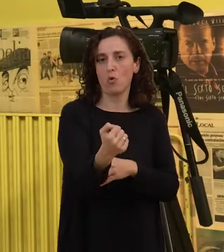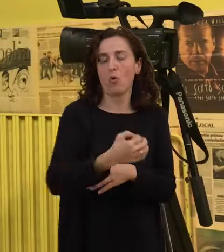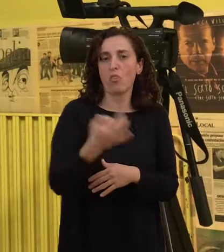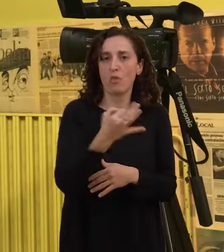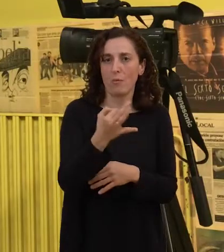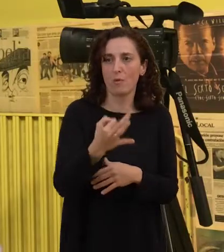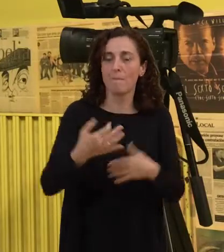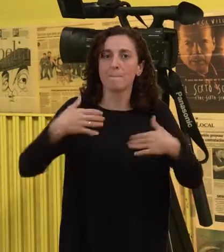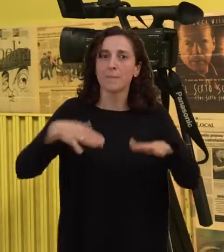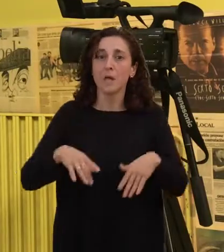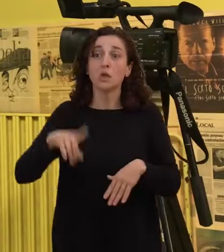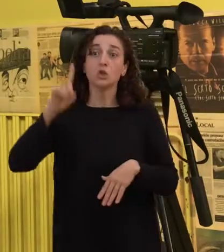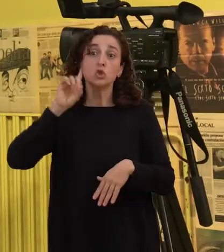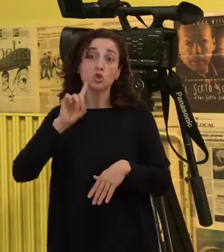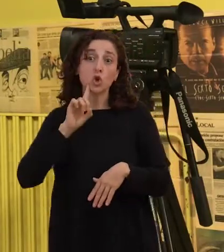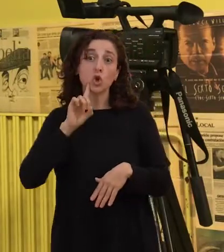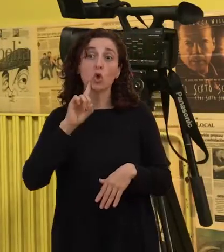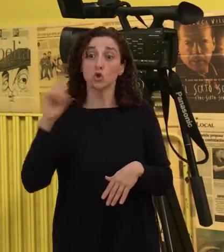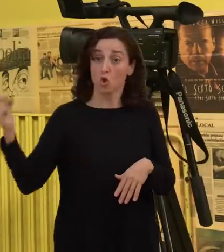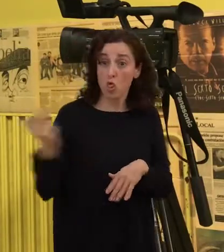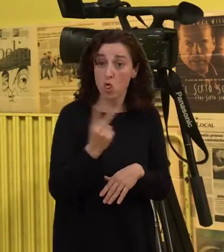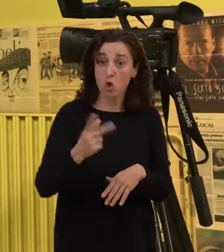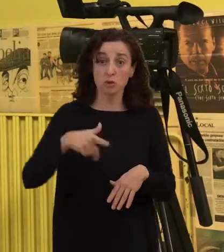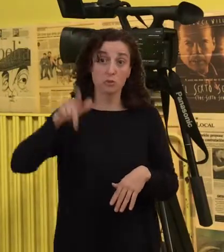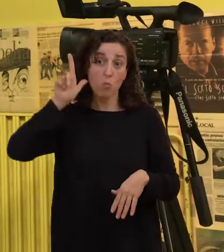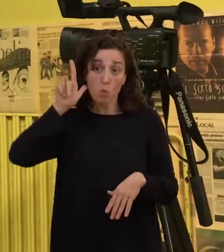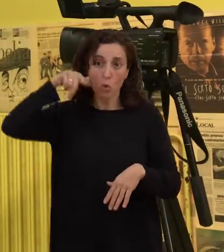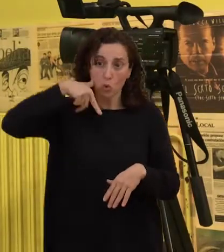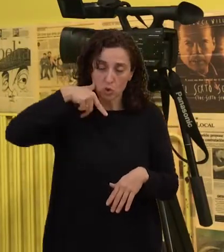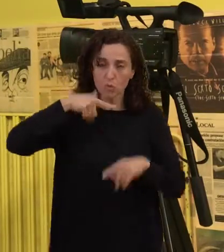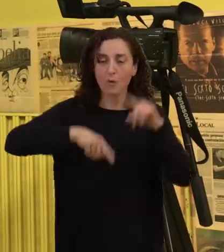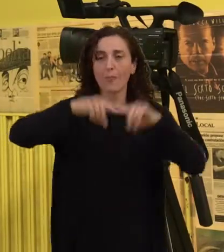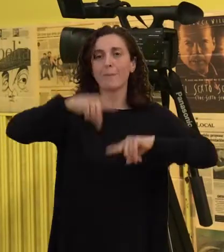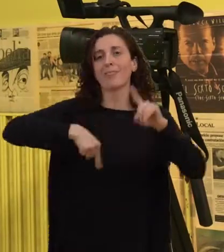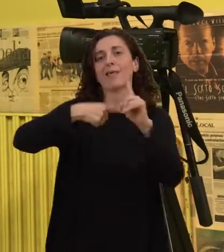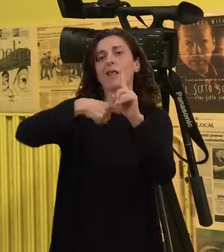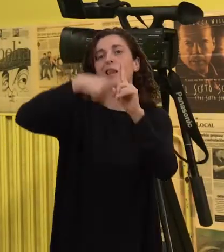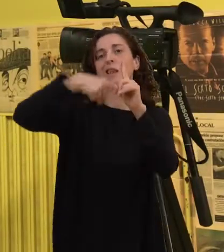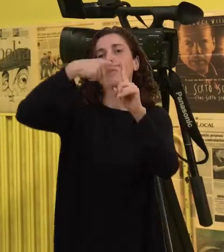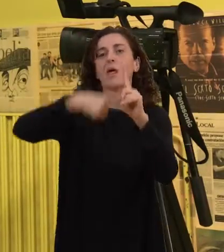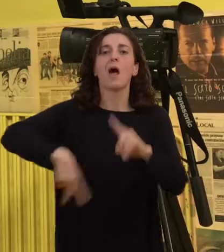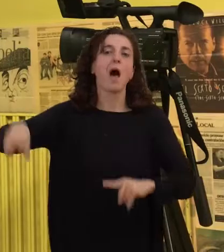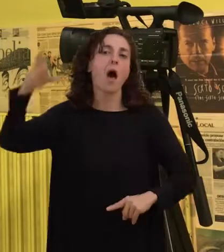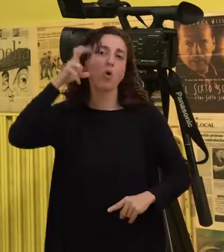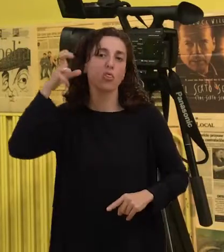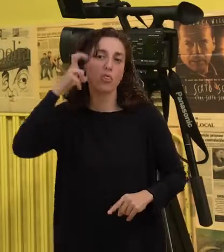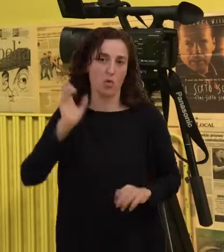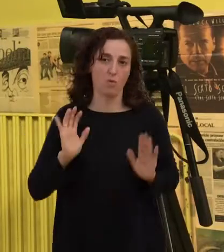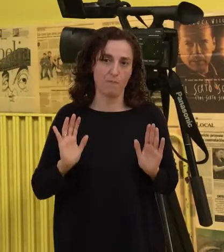postlocutivos, pois depende do nivel de audición que tenga unha dos dos. Sempre se busca